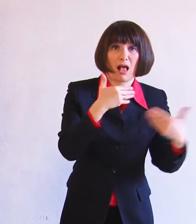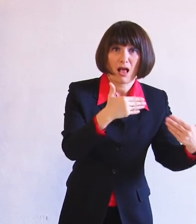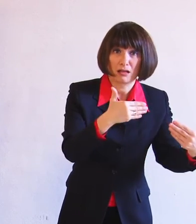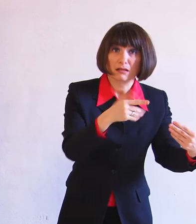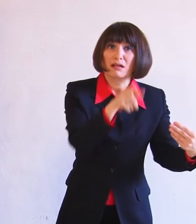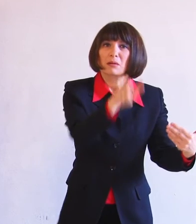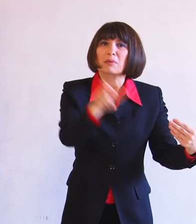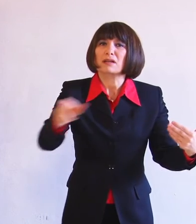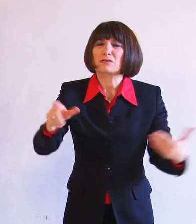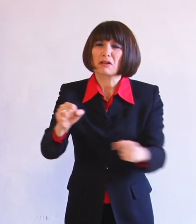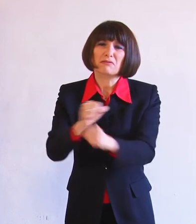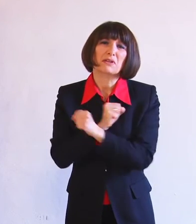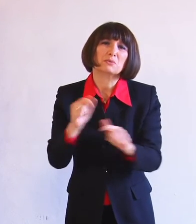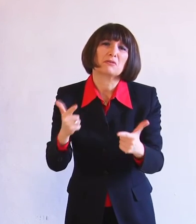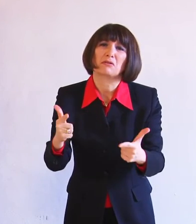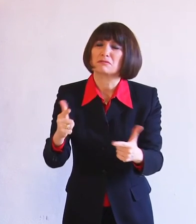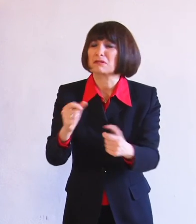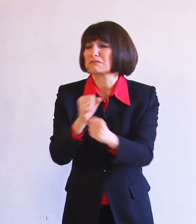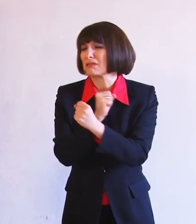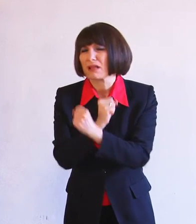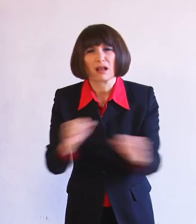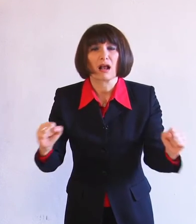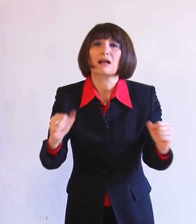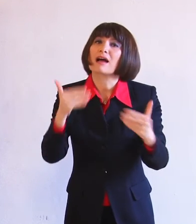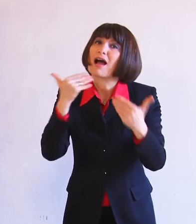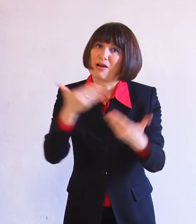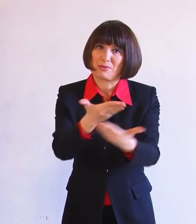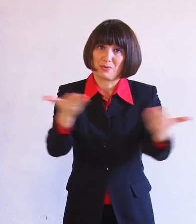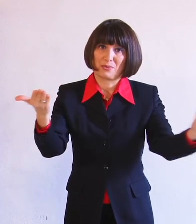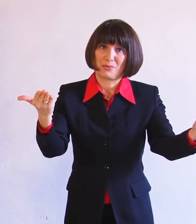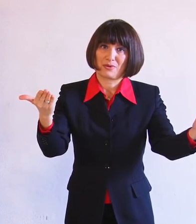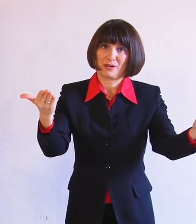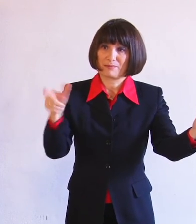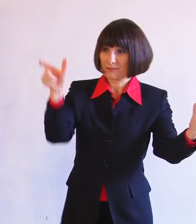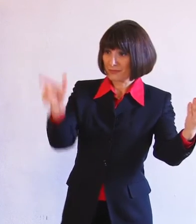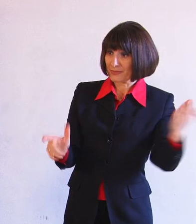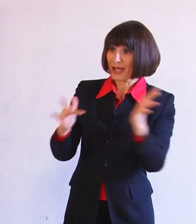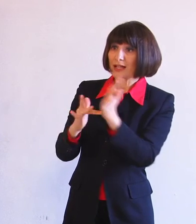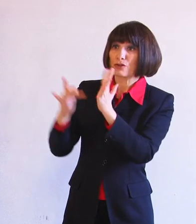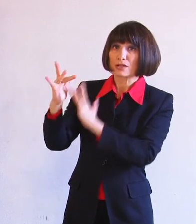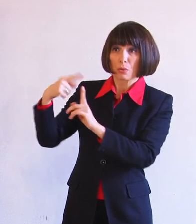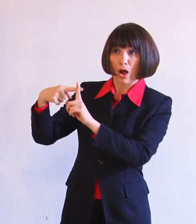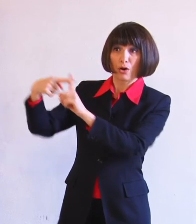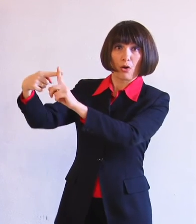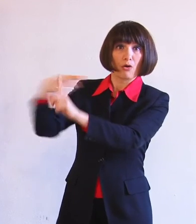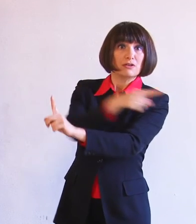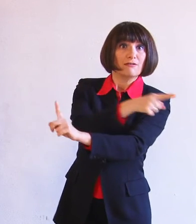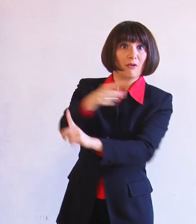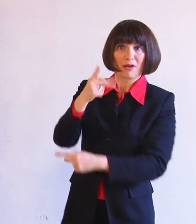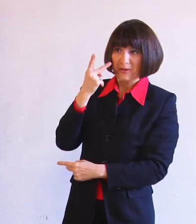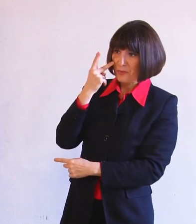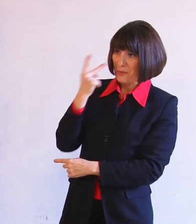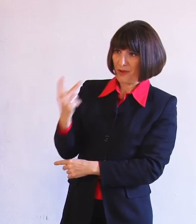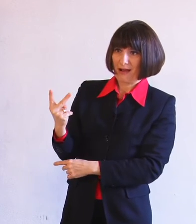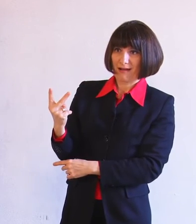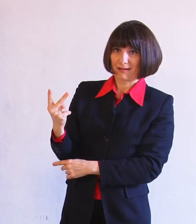ogni fiducia, ogni speranza. Volgiamo lo sguardo a quel Cristo crocifisso, perché lì abbiamo